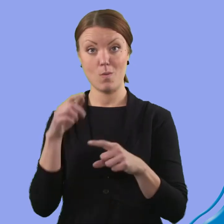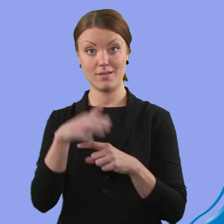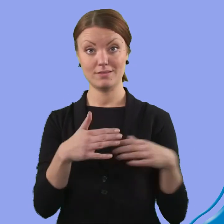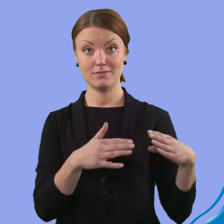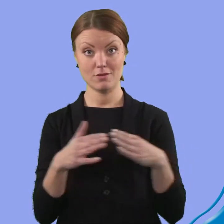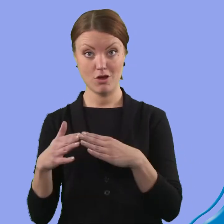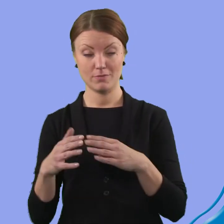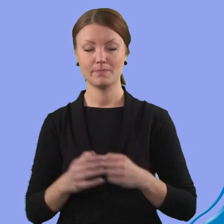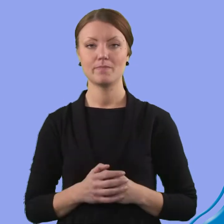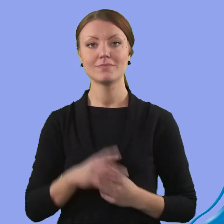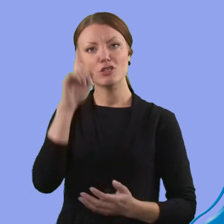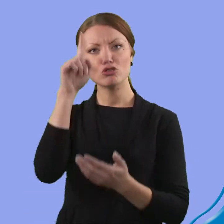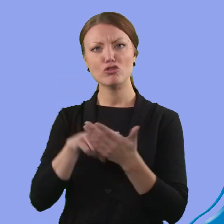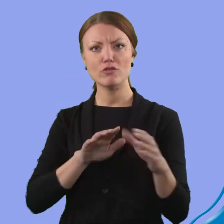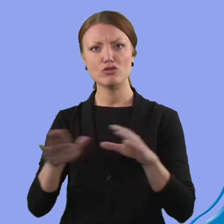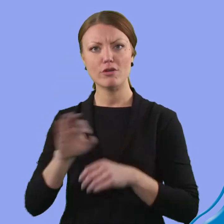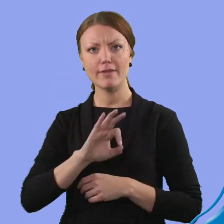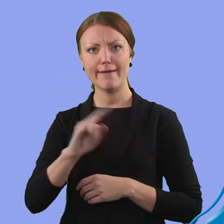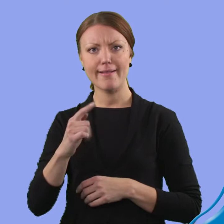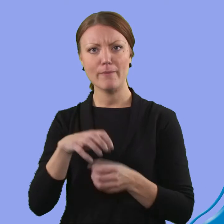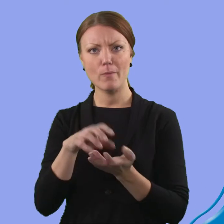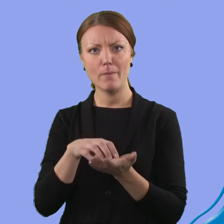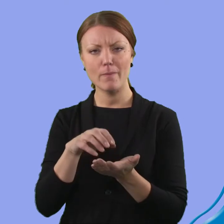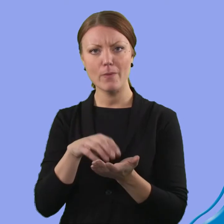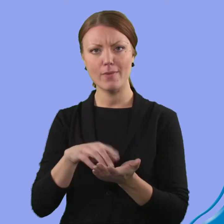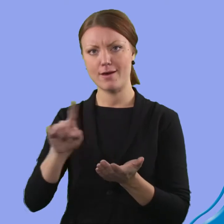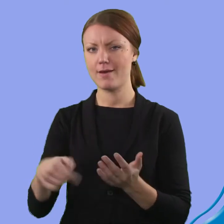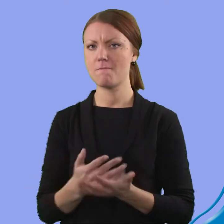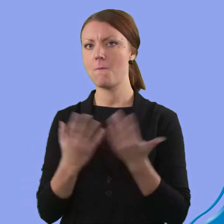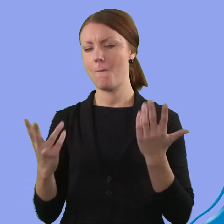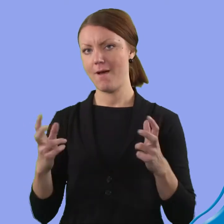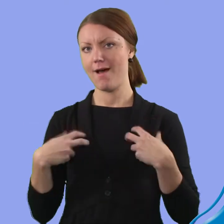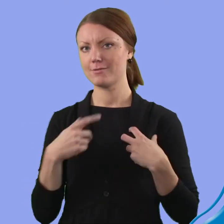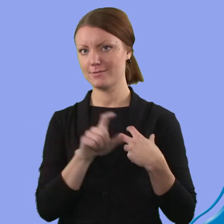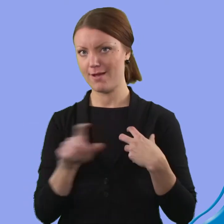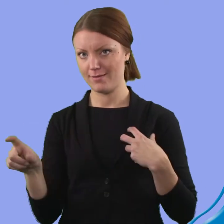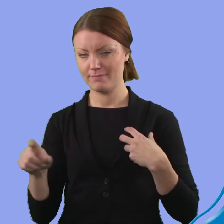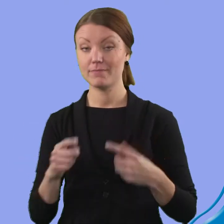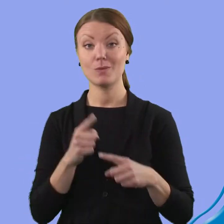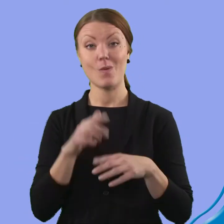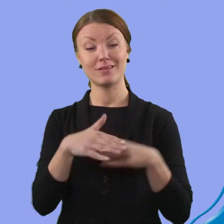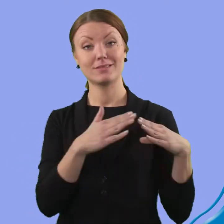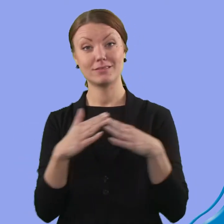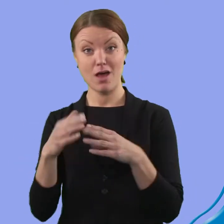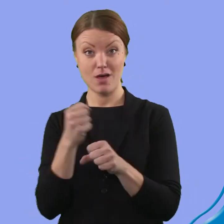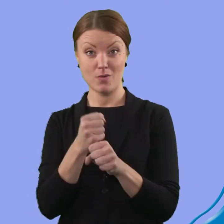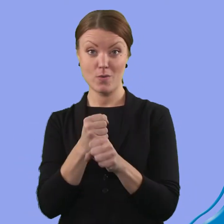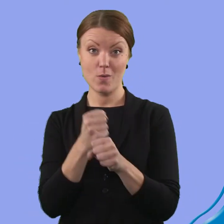Jobba i Trollhättans stad. Det behövs många anställda för att sköta allt i en kommun. I Trollhättans stad jobbar